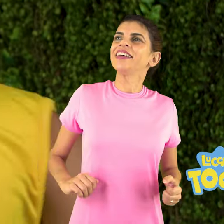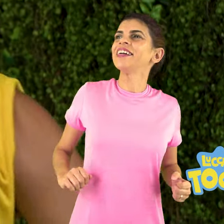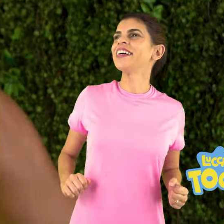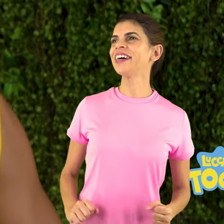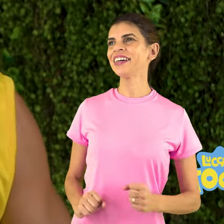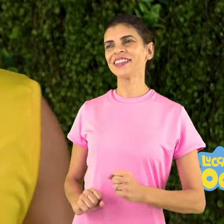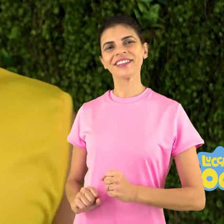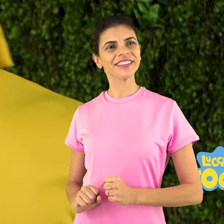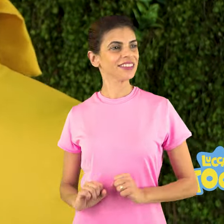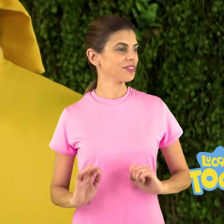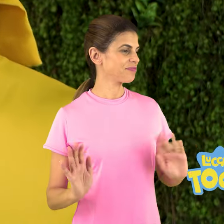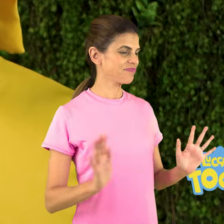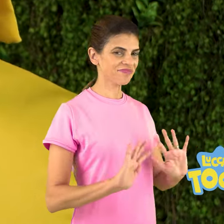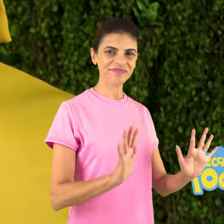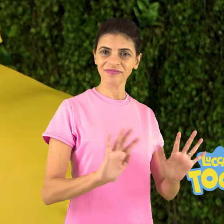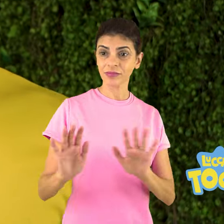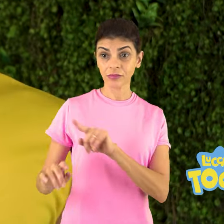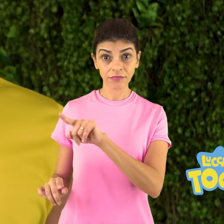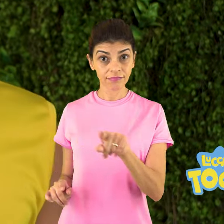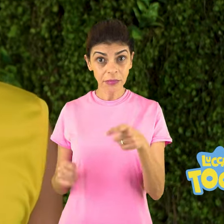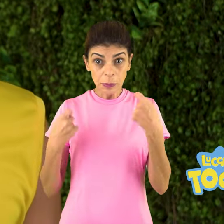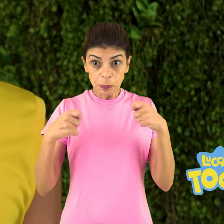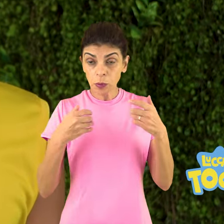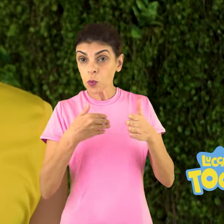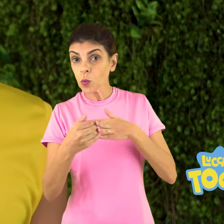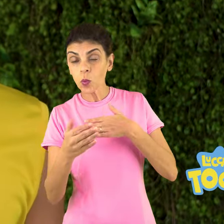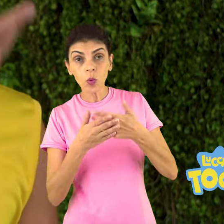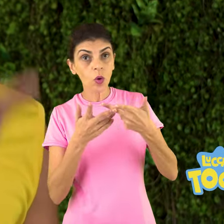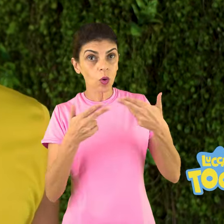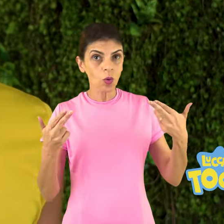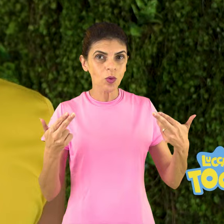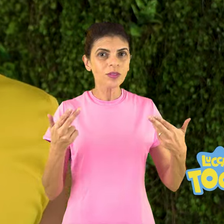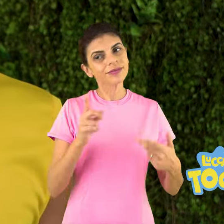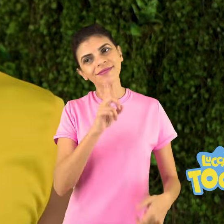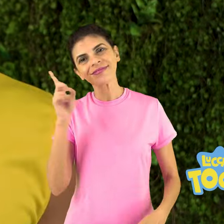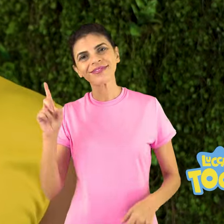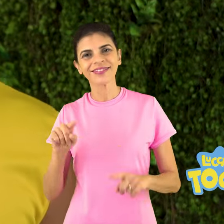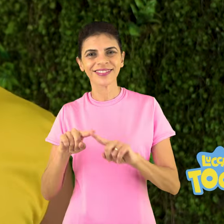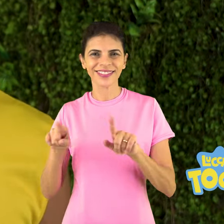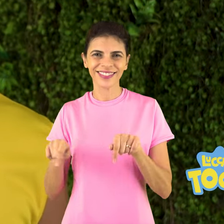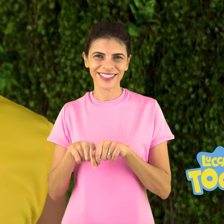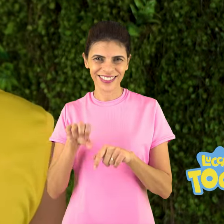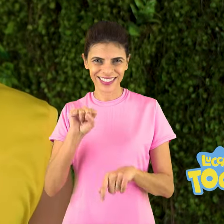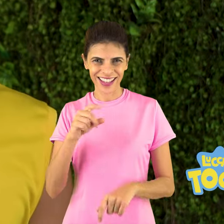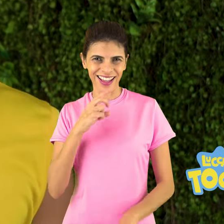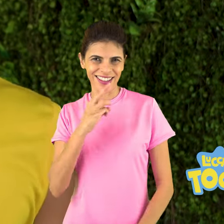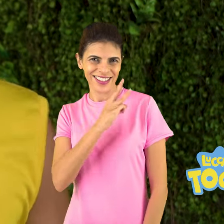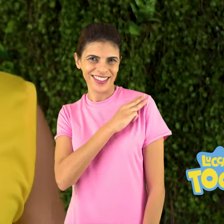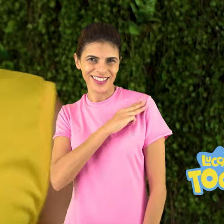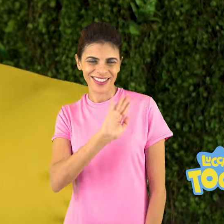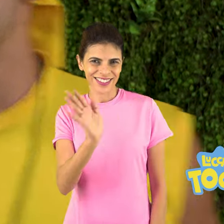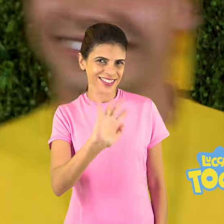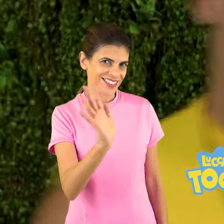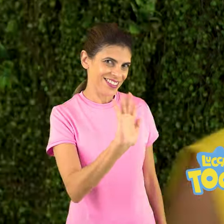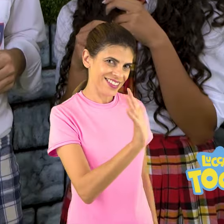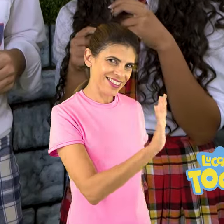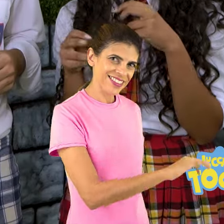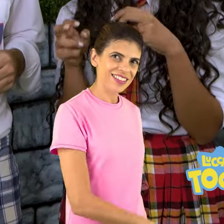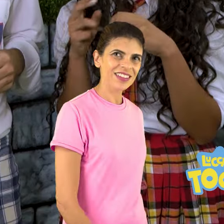Ei gente, se vocês precisarem de alguma coisa, é só passar lá na sala do terceiro ano. Tchau. Olha,